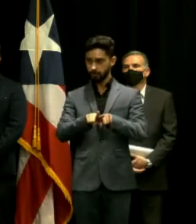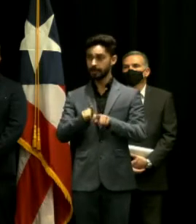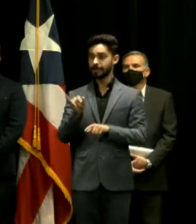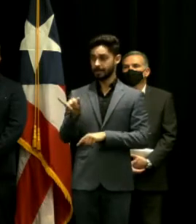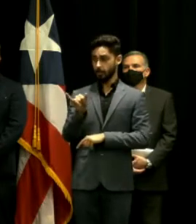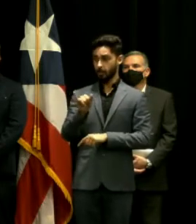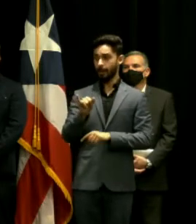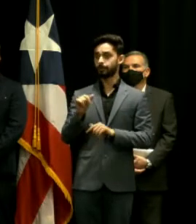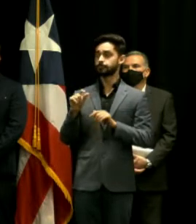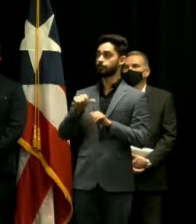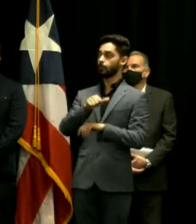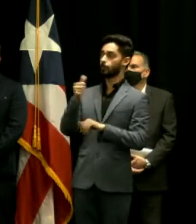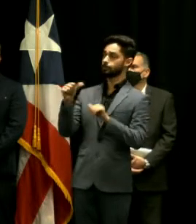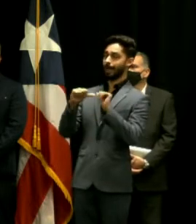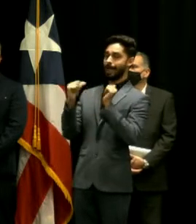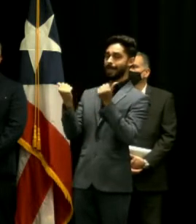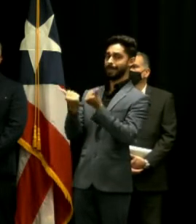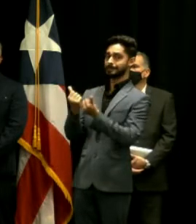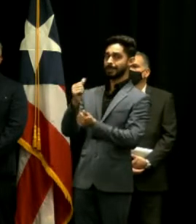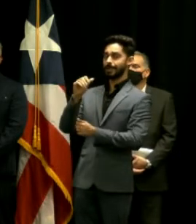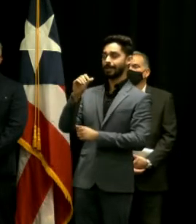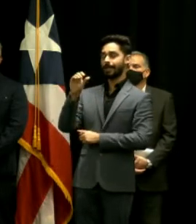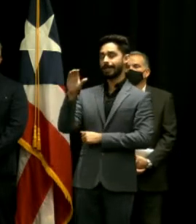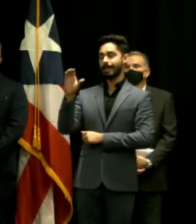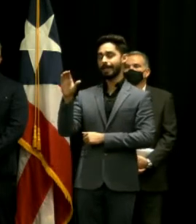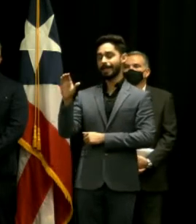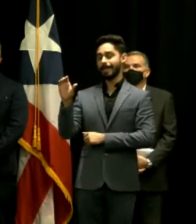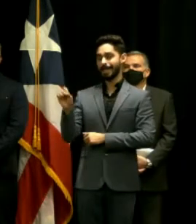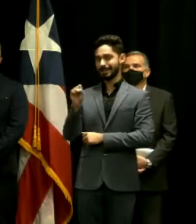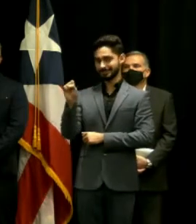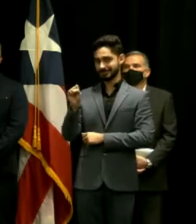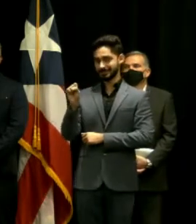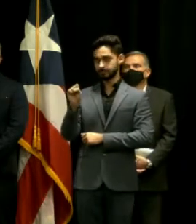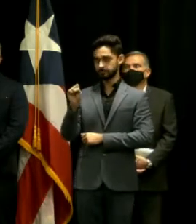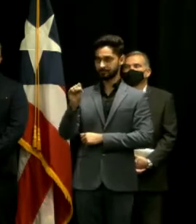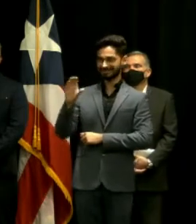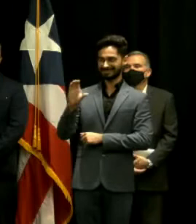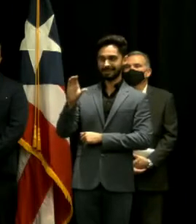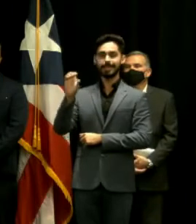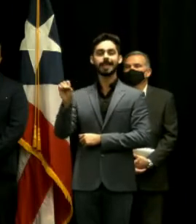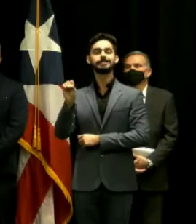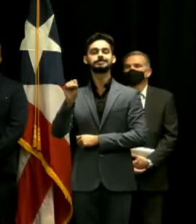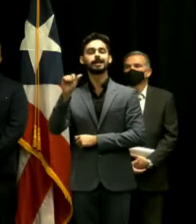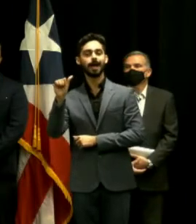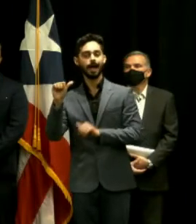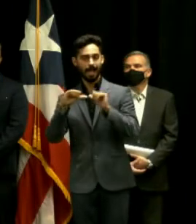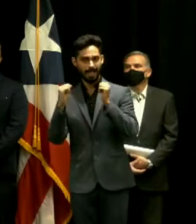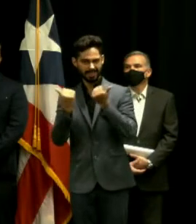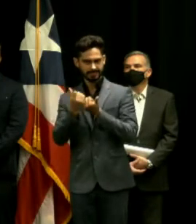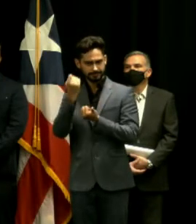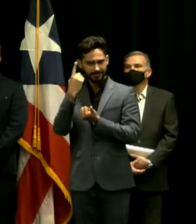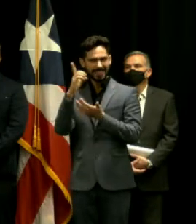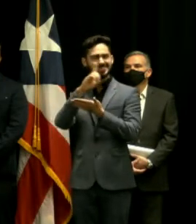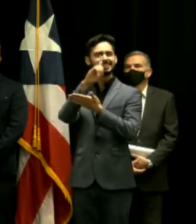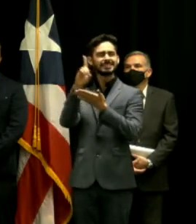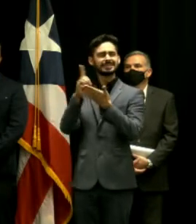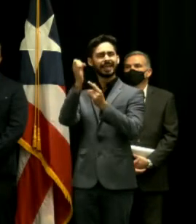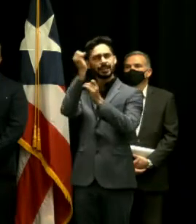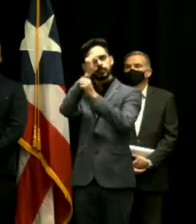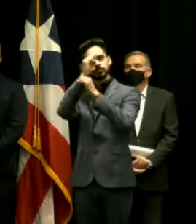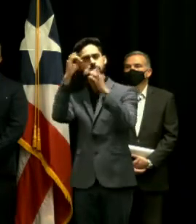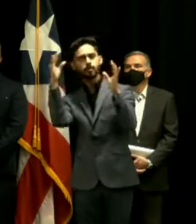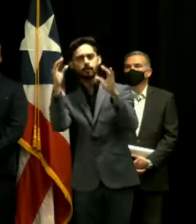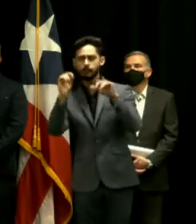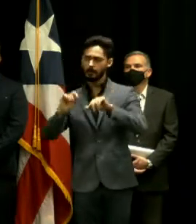CSA y lo que ustedes ven aquí es el diseño conceptual de este proyecto que va a ser la